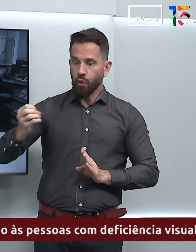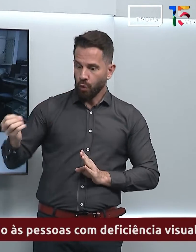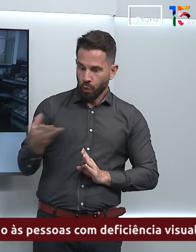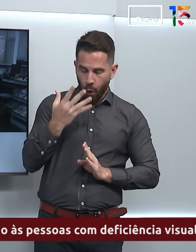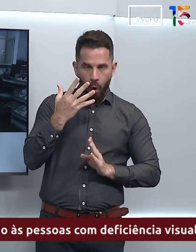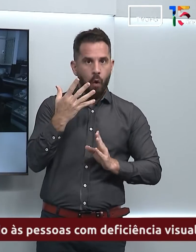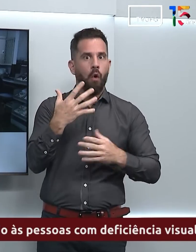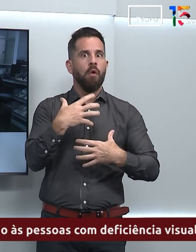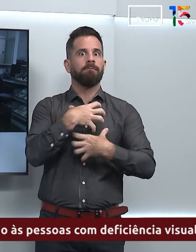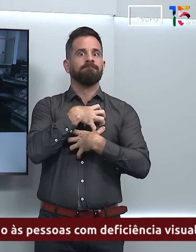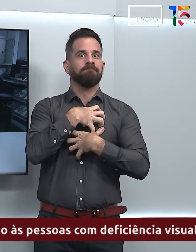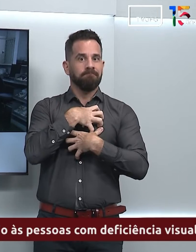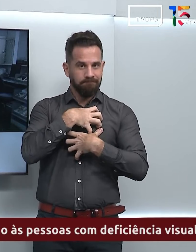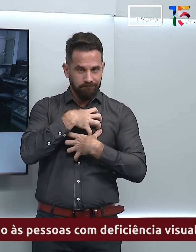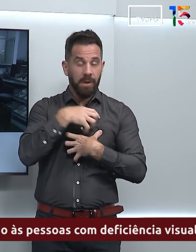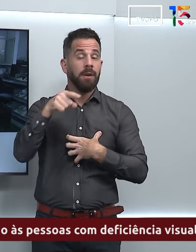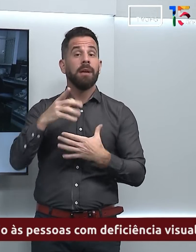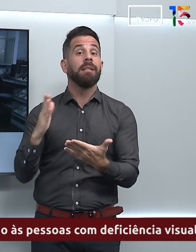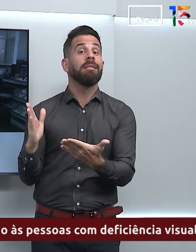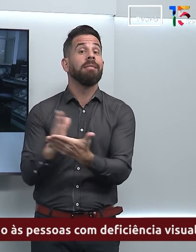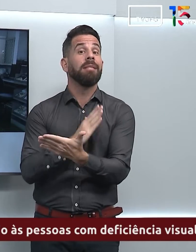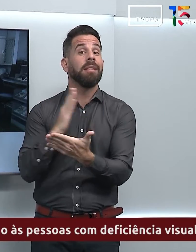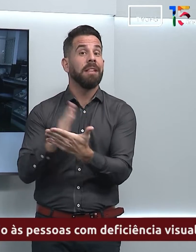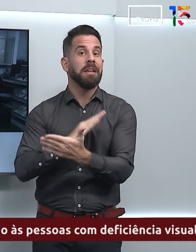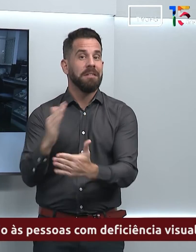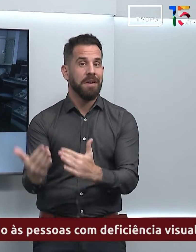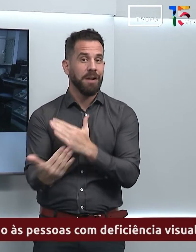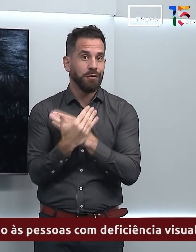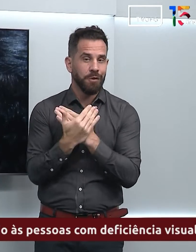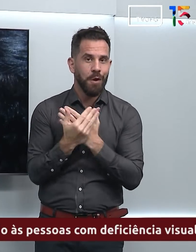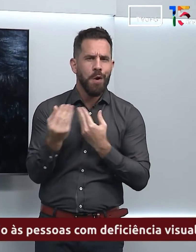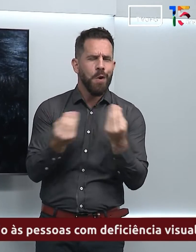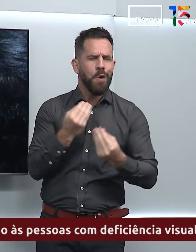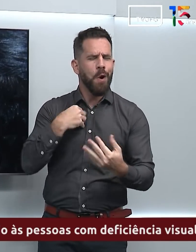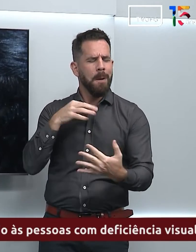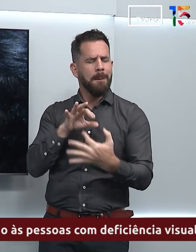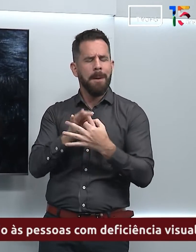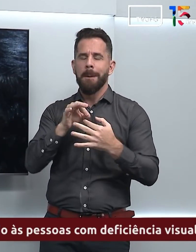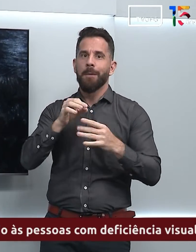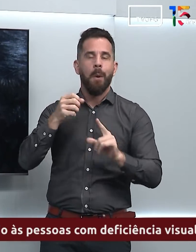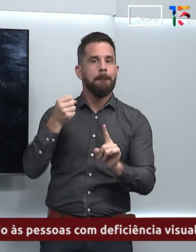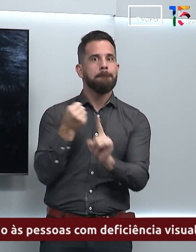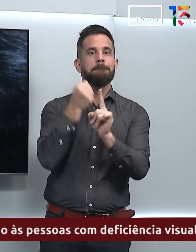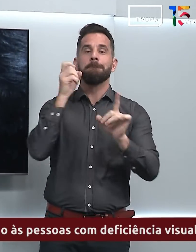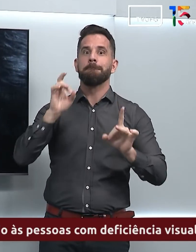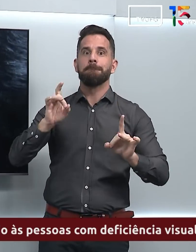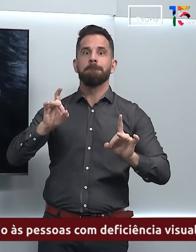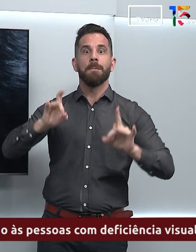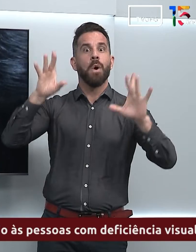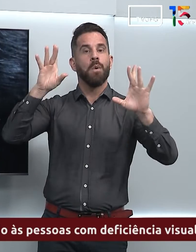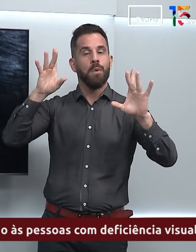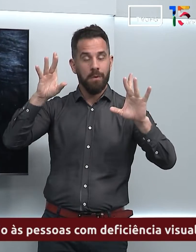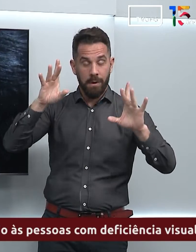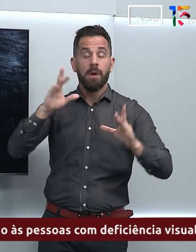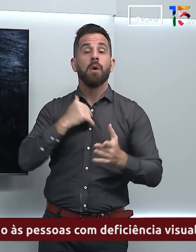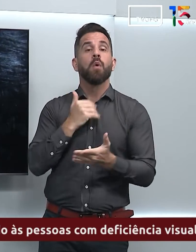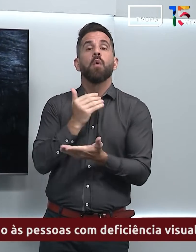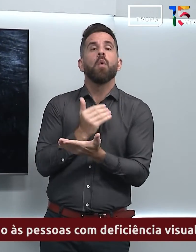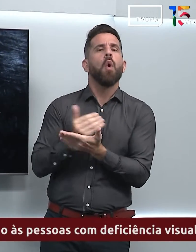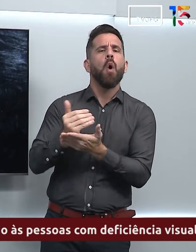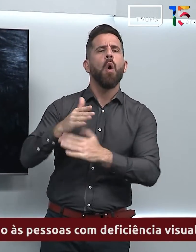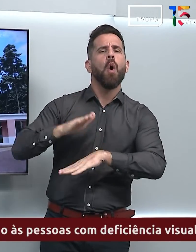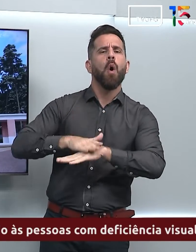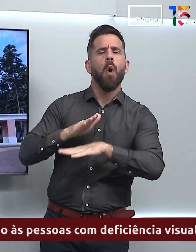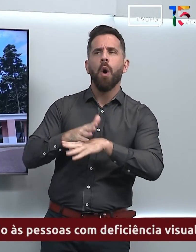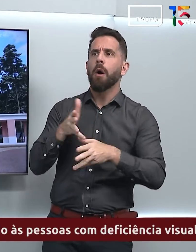por meio dos livros. E o plot twist da vida dela, aquele momento chave em que tudo muda, foi quando a assistente